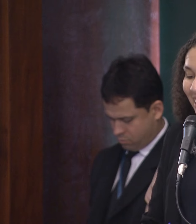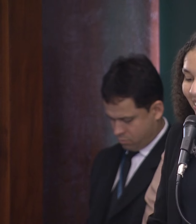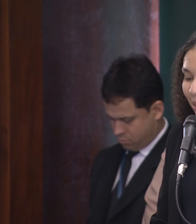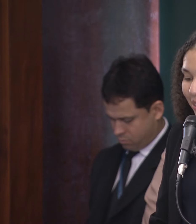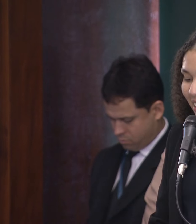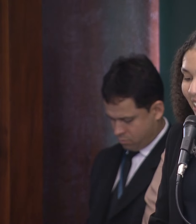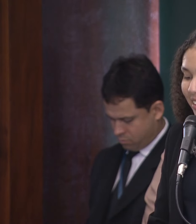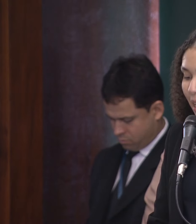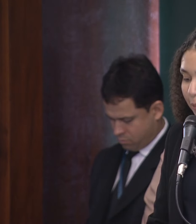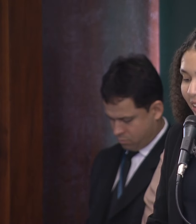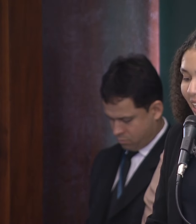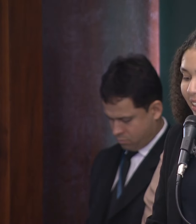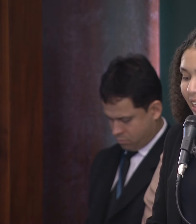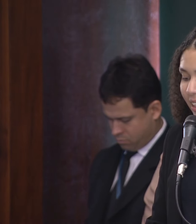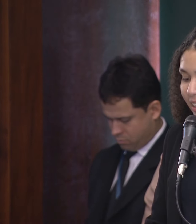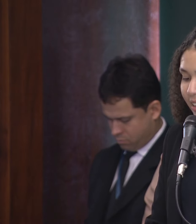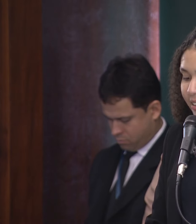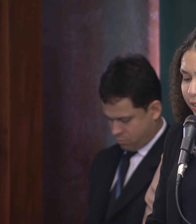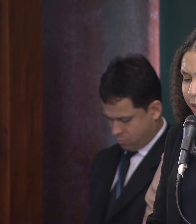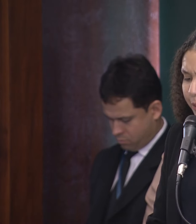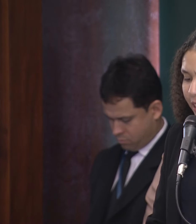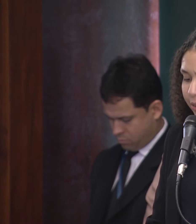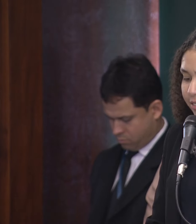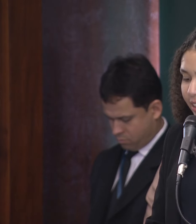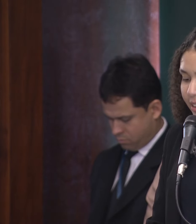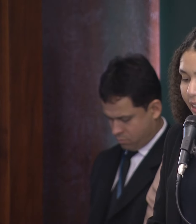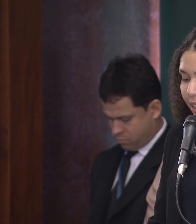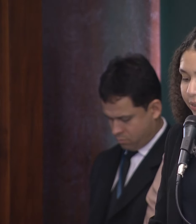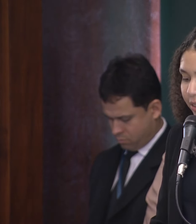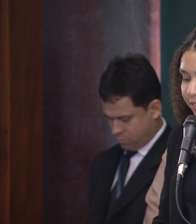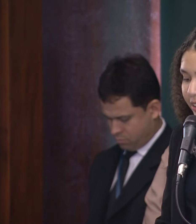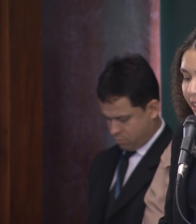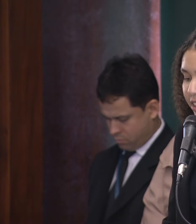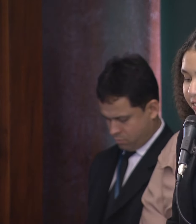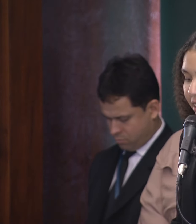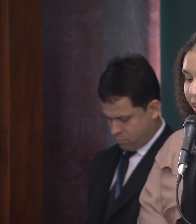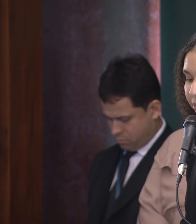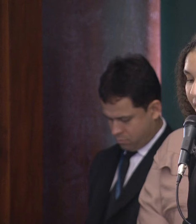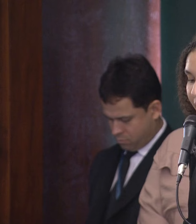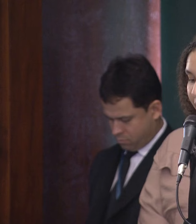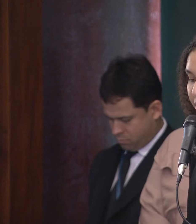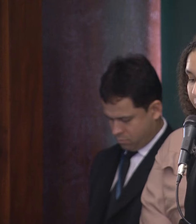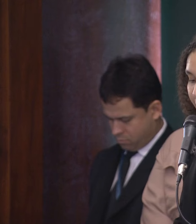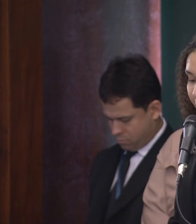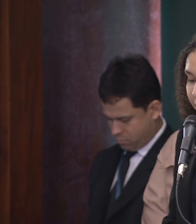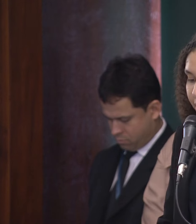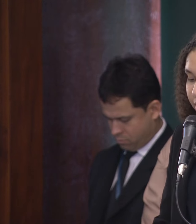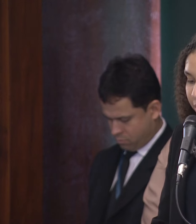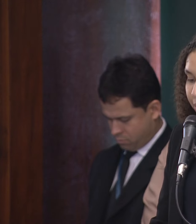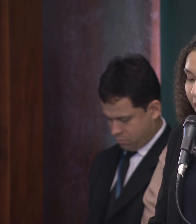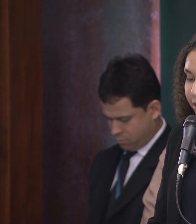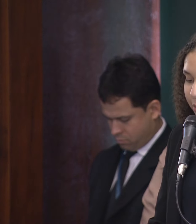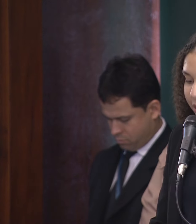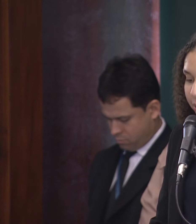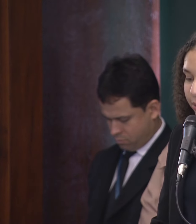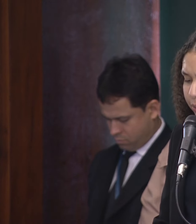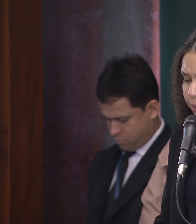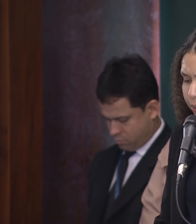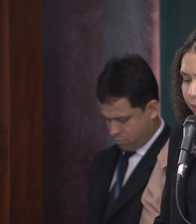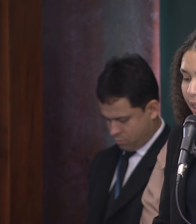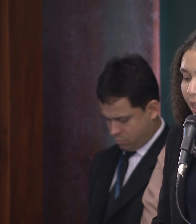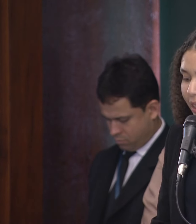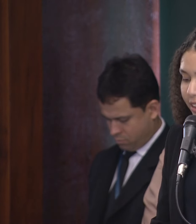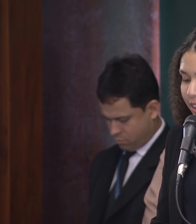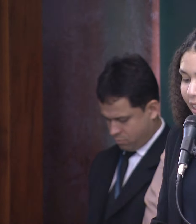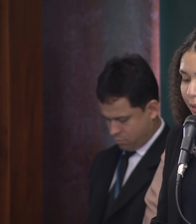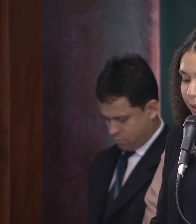Representando a Unidade da Mulher e da Criança do Hospital Universitário da Universidade Federal da Grande Dourados, de Dourados, Mato Grosso